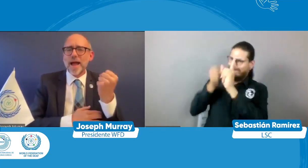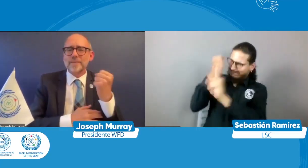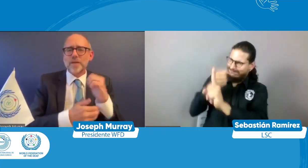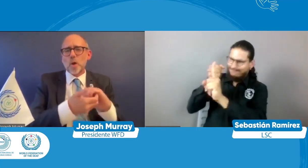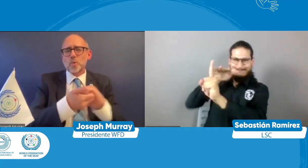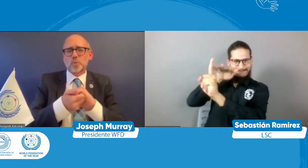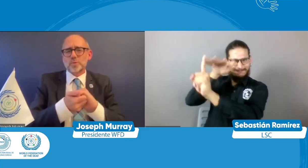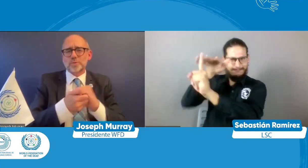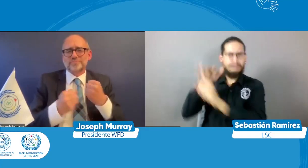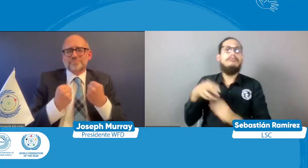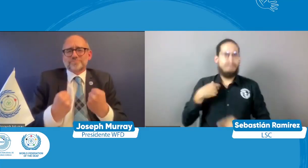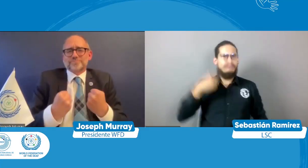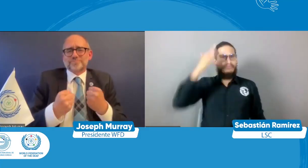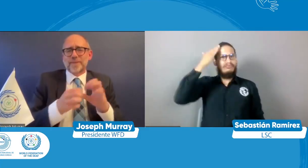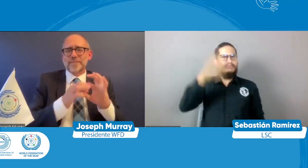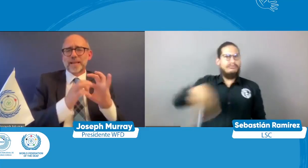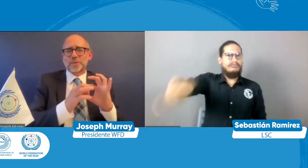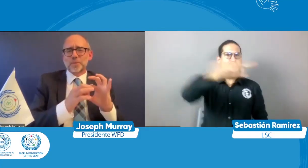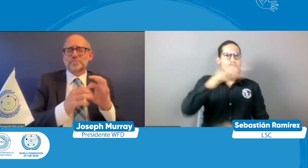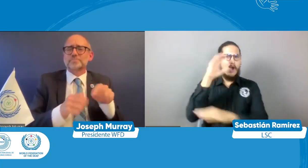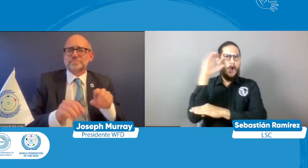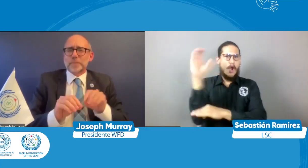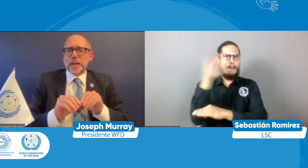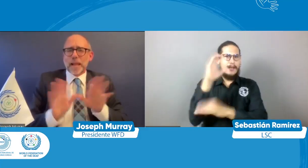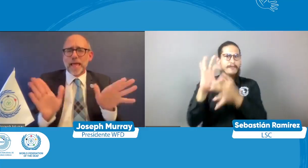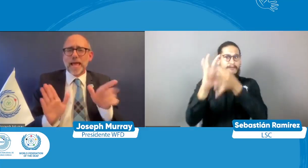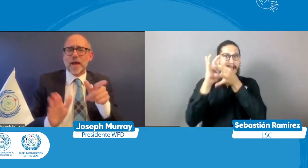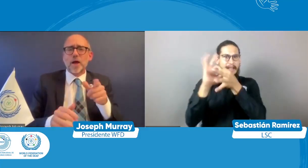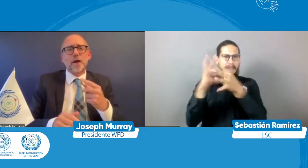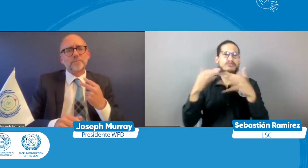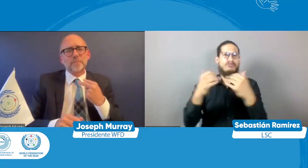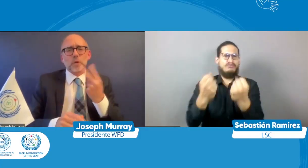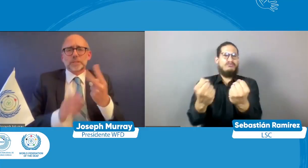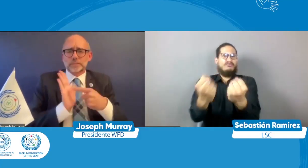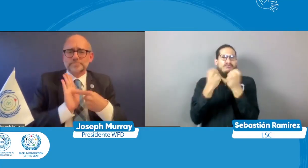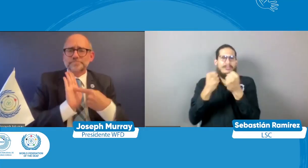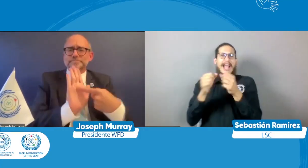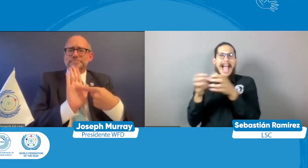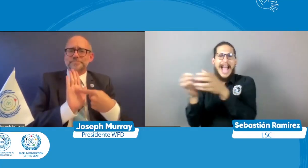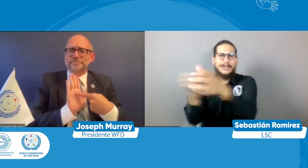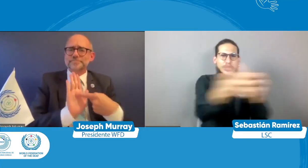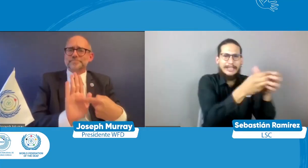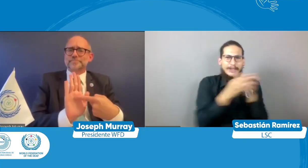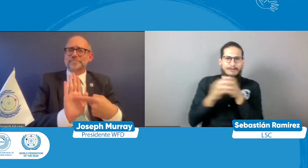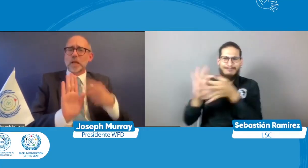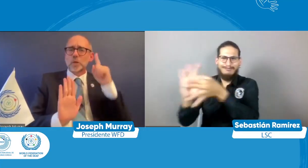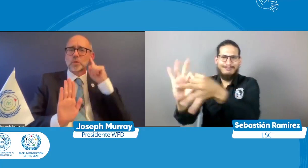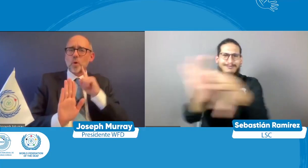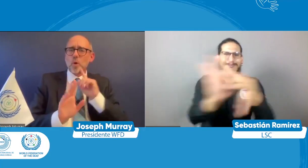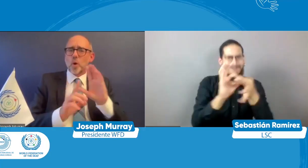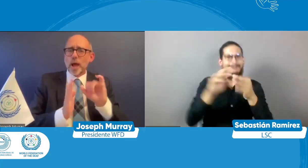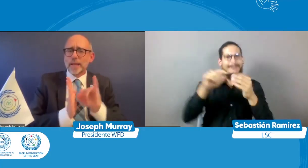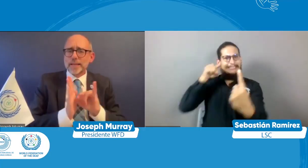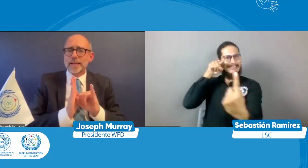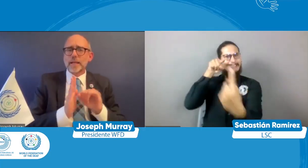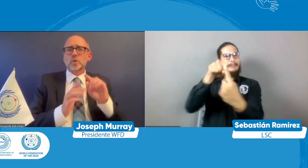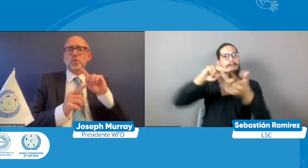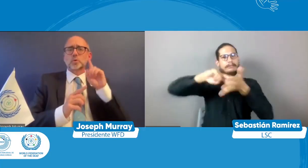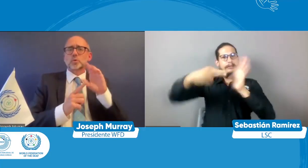ustedes personas sordas colombianas tienen a FENASCOL se tienen a ustedes muestren lo que es